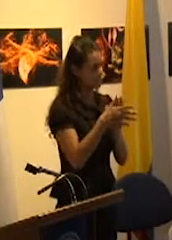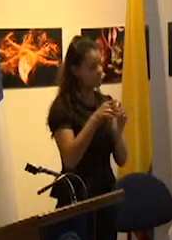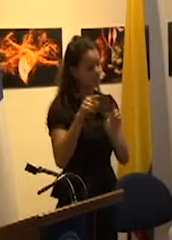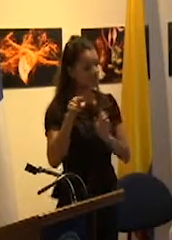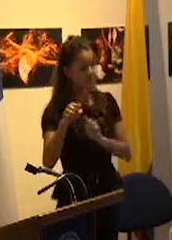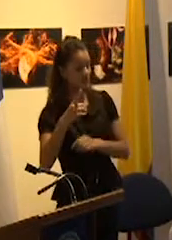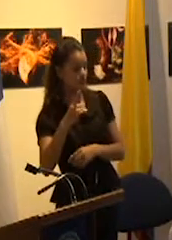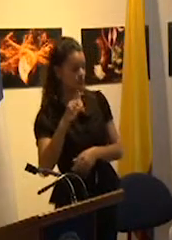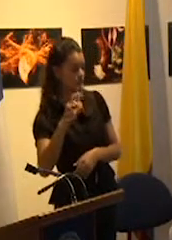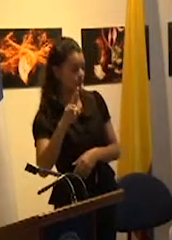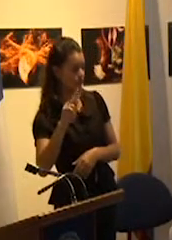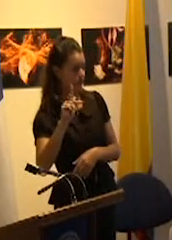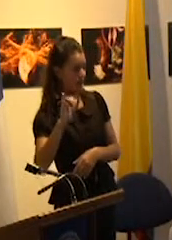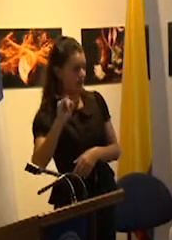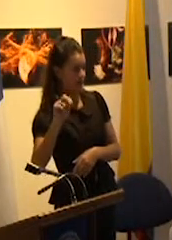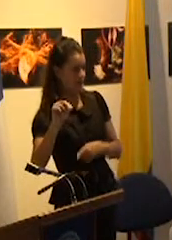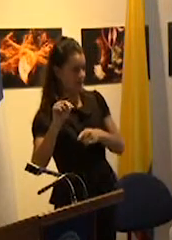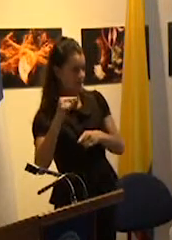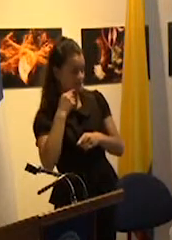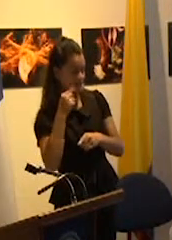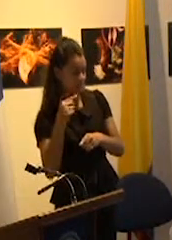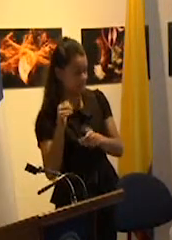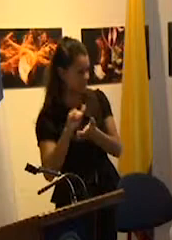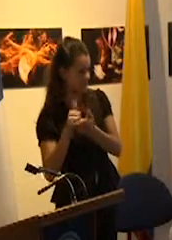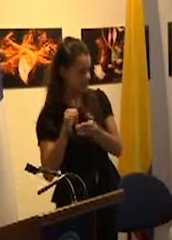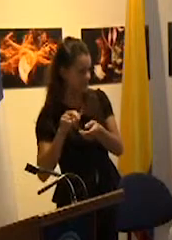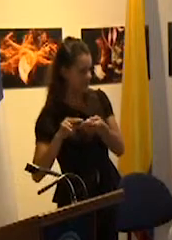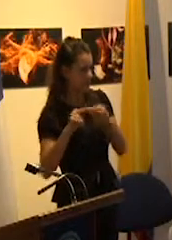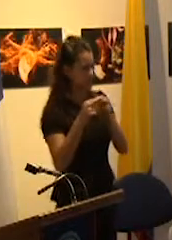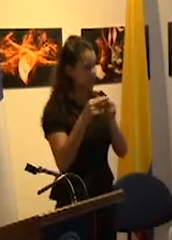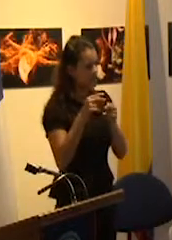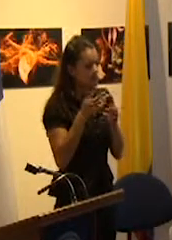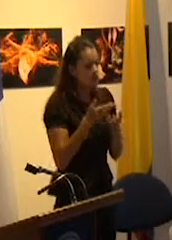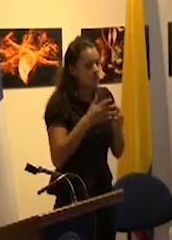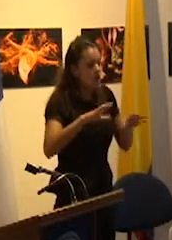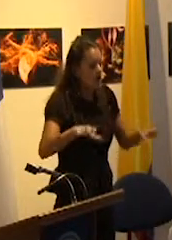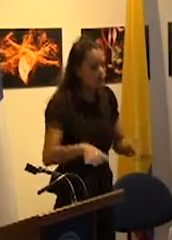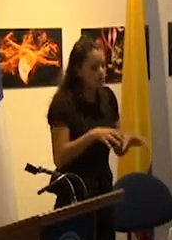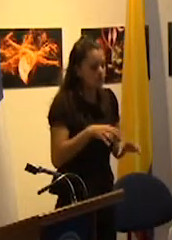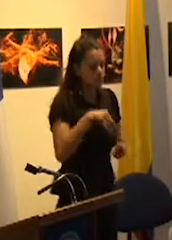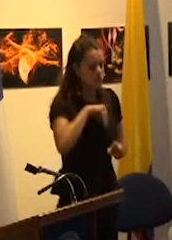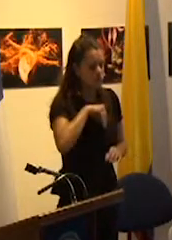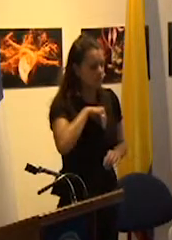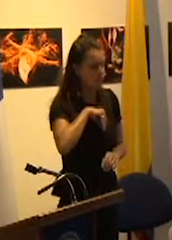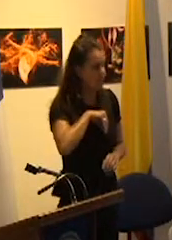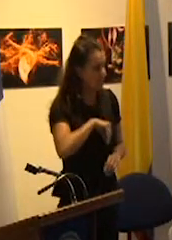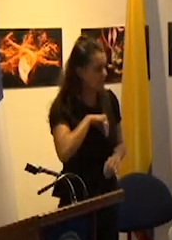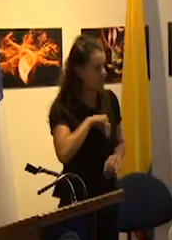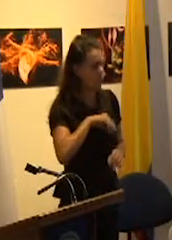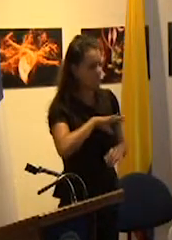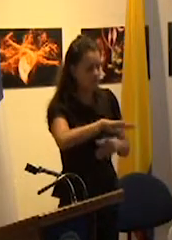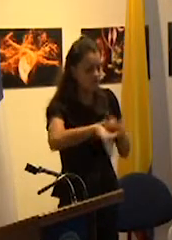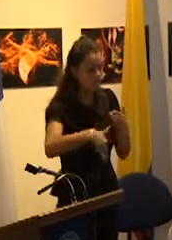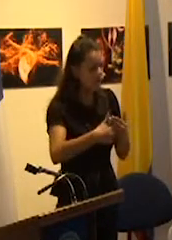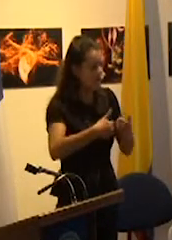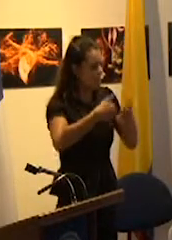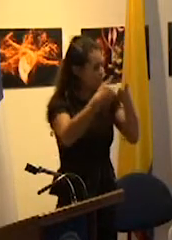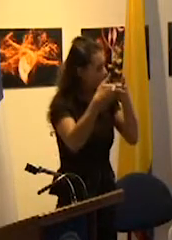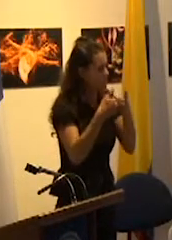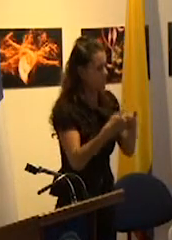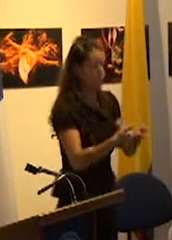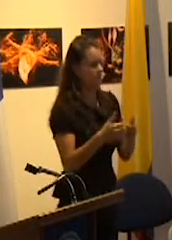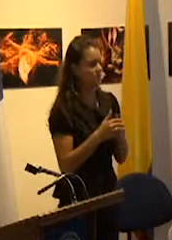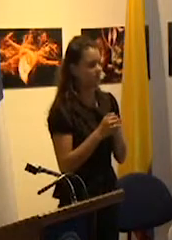es una toda acción moral es una acción que es buena y además es debida al mismo